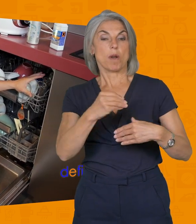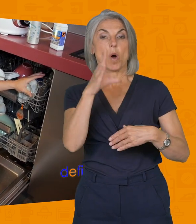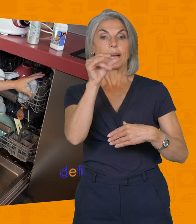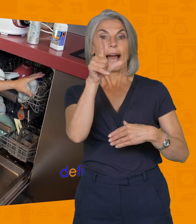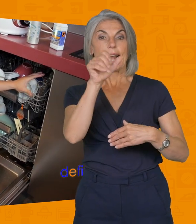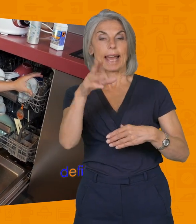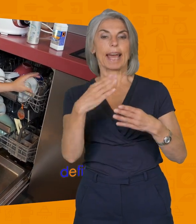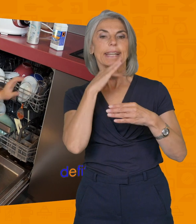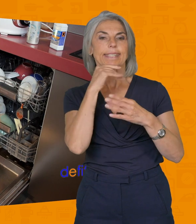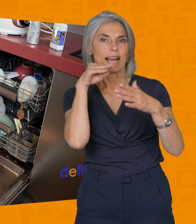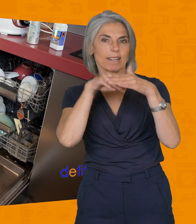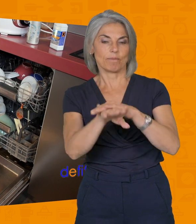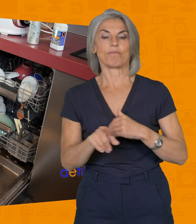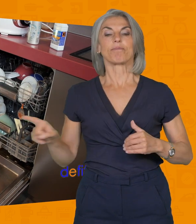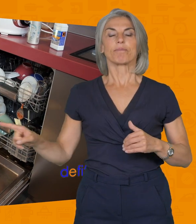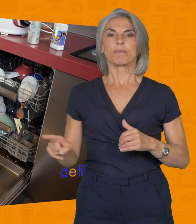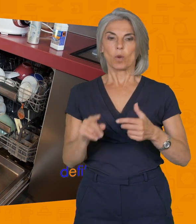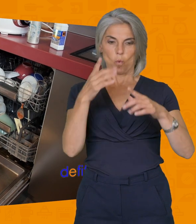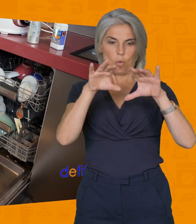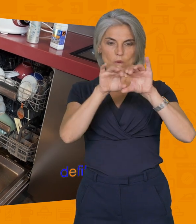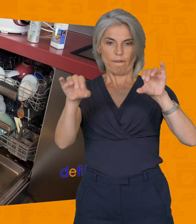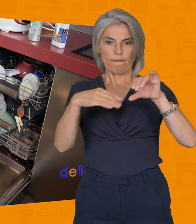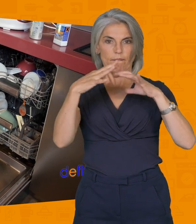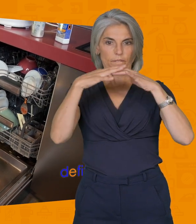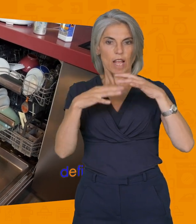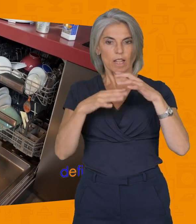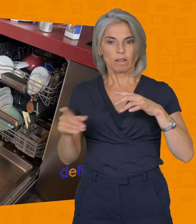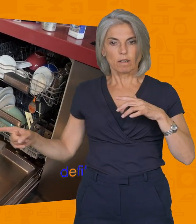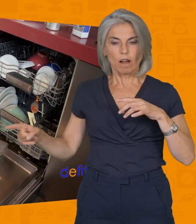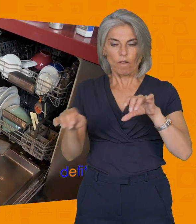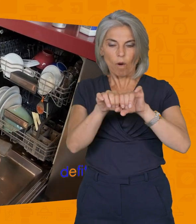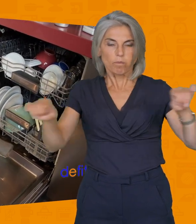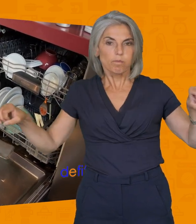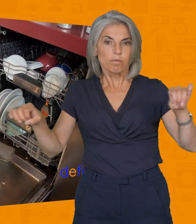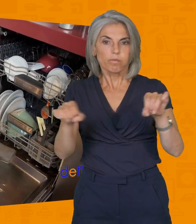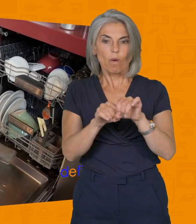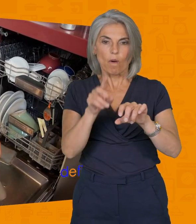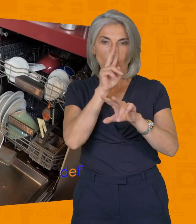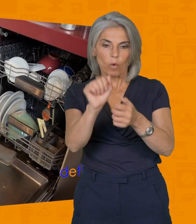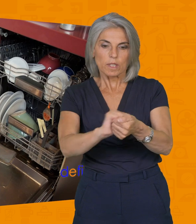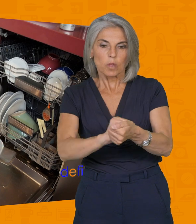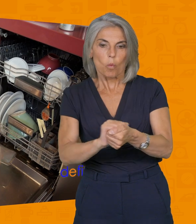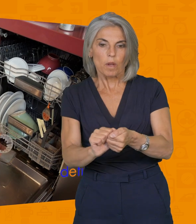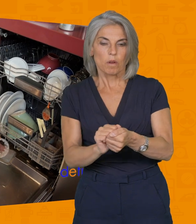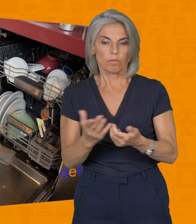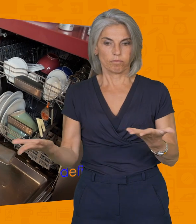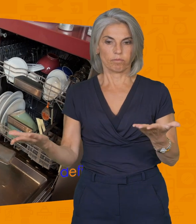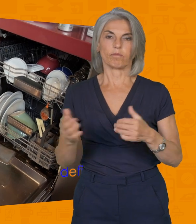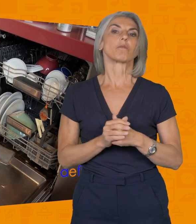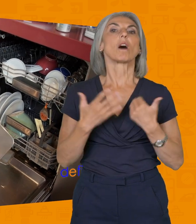passer dans votre lave-vaisselle. Encore un autre type de filtre que vous scindez en deux et vous